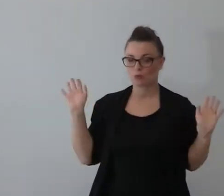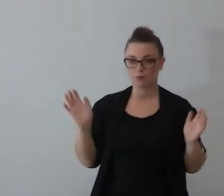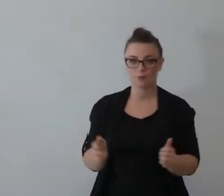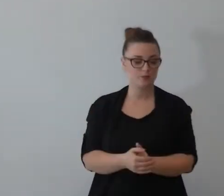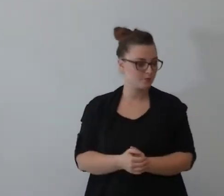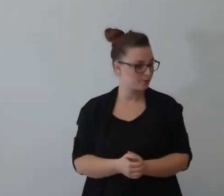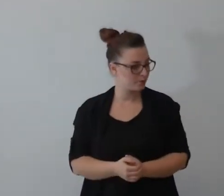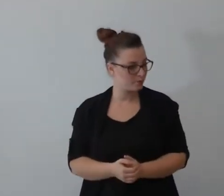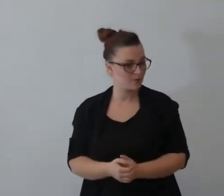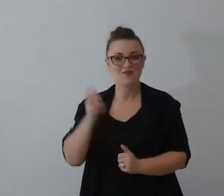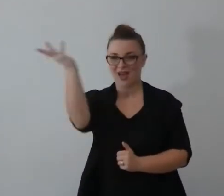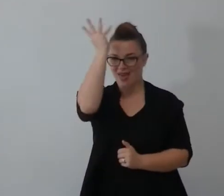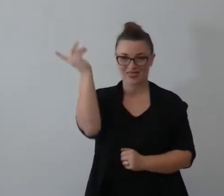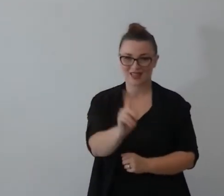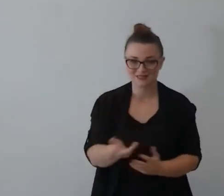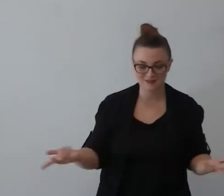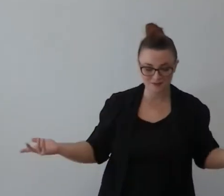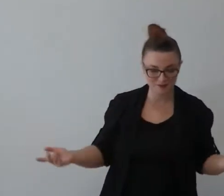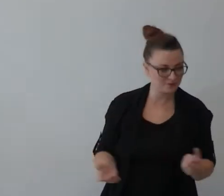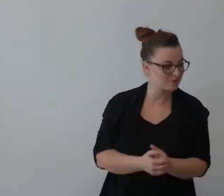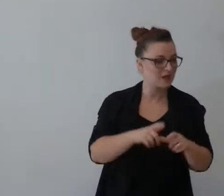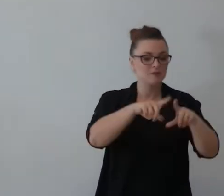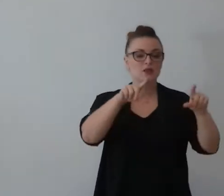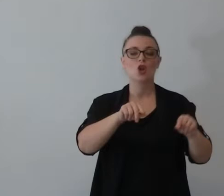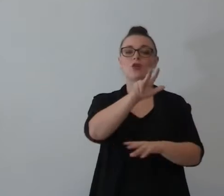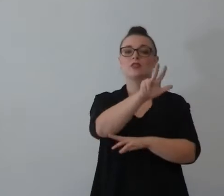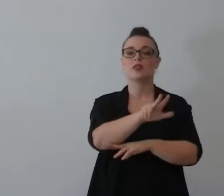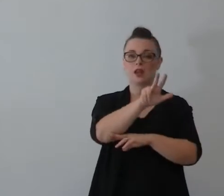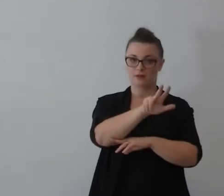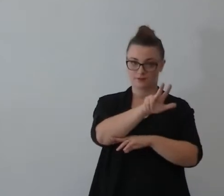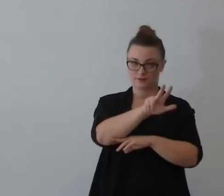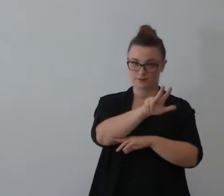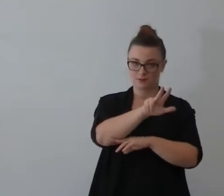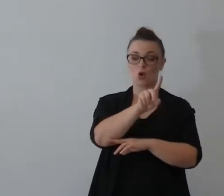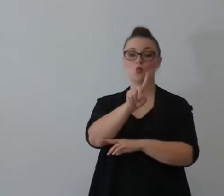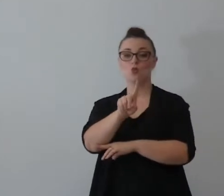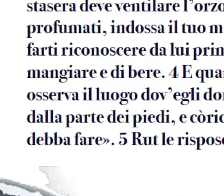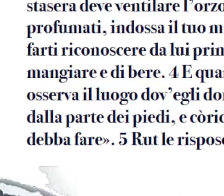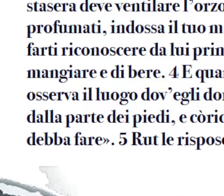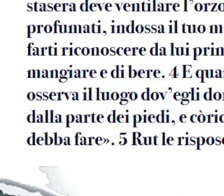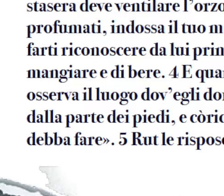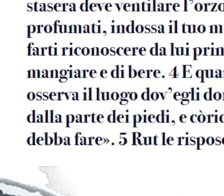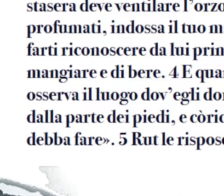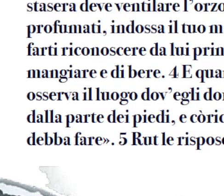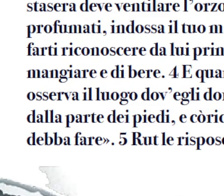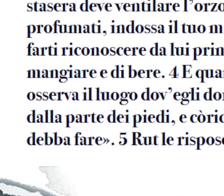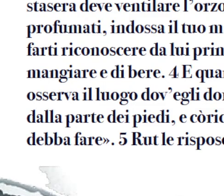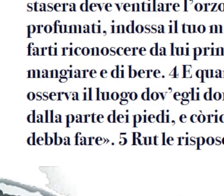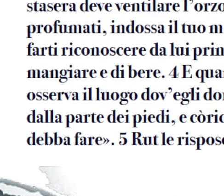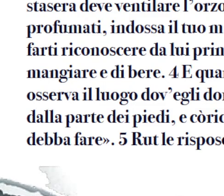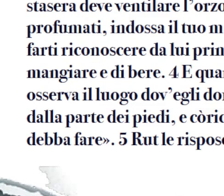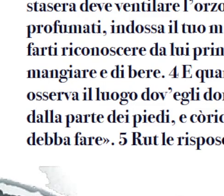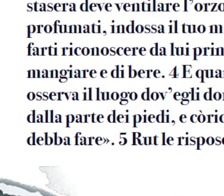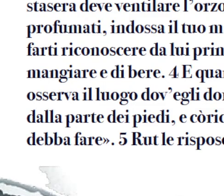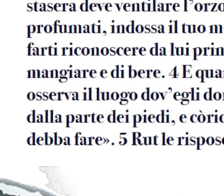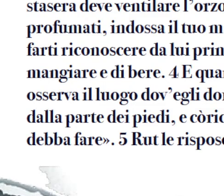capitolo 3 dal 1 al 5 dai questo qua dice così Naomi lo scopo ce l'ha